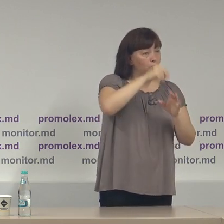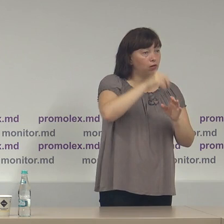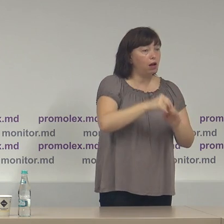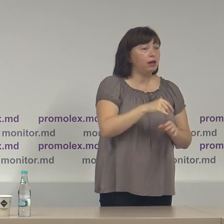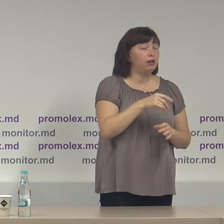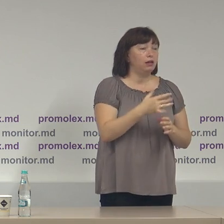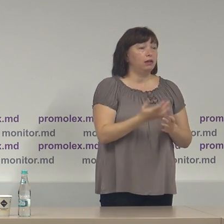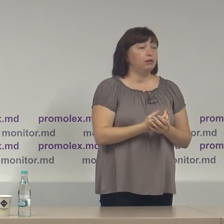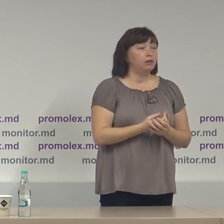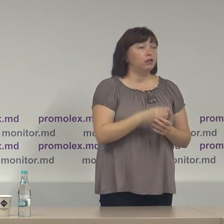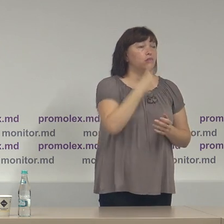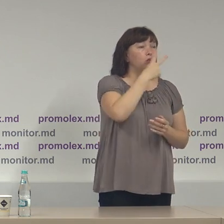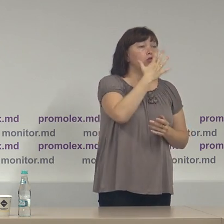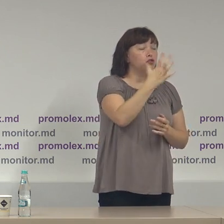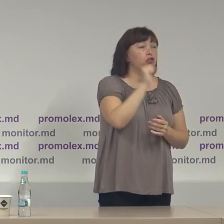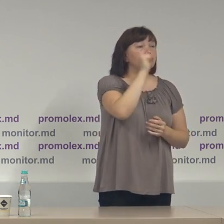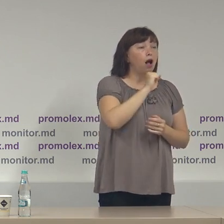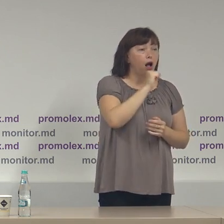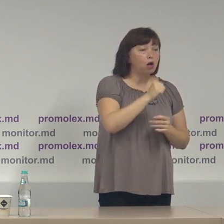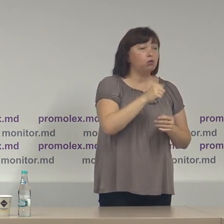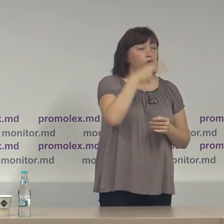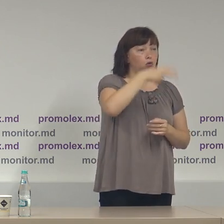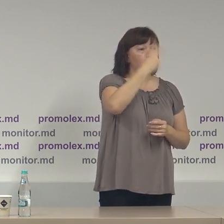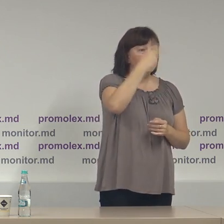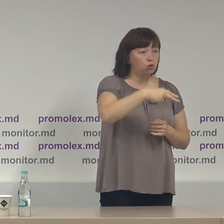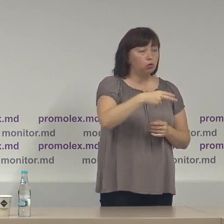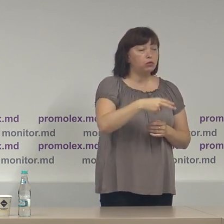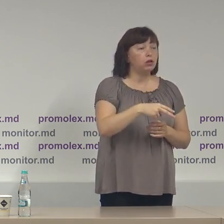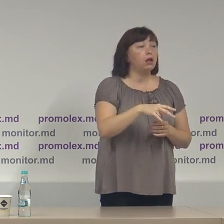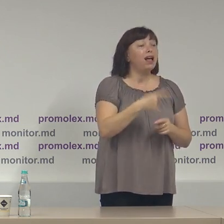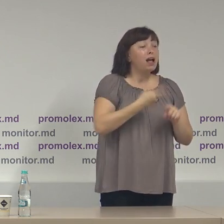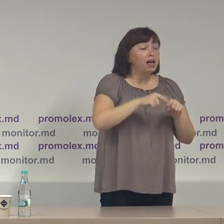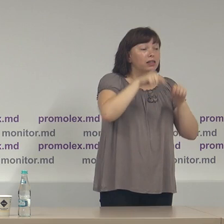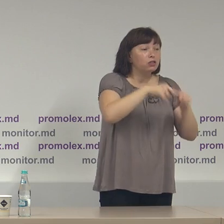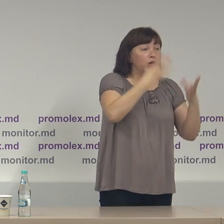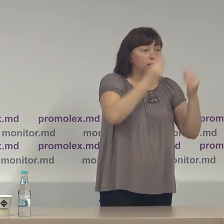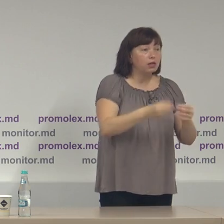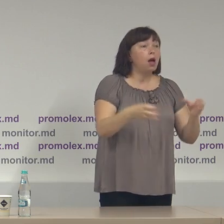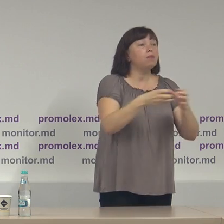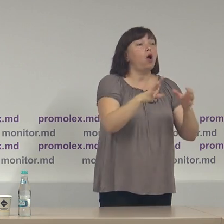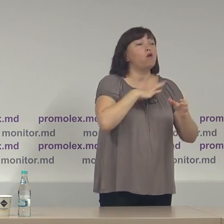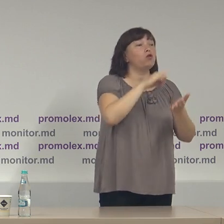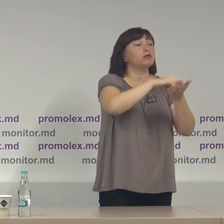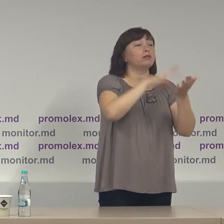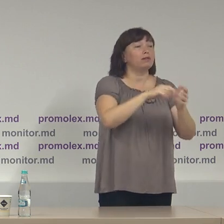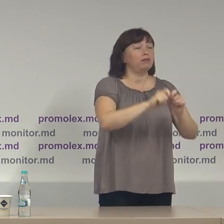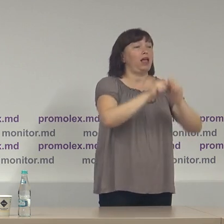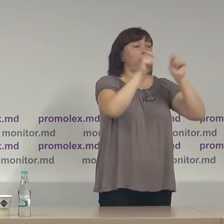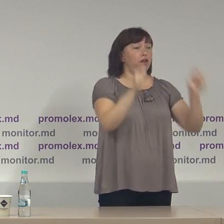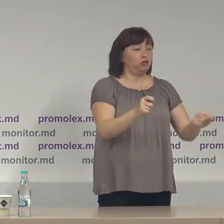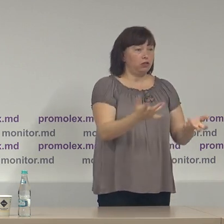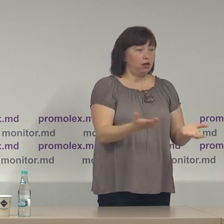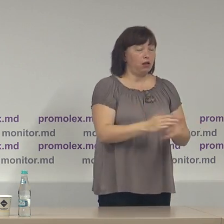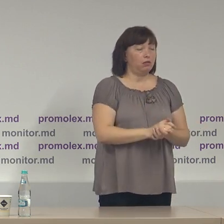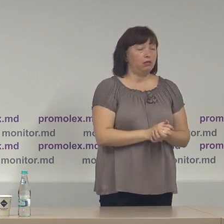din punctul de vedere a cecului 25 august 2020 abia în acea zi acest partid a fost înregistrat de către